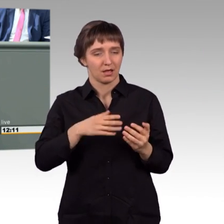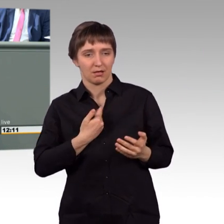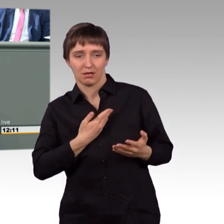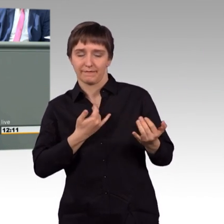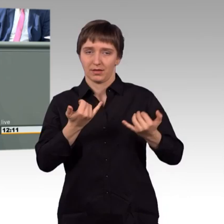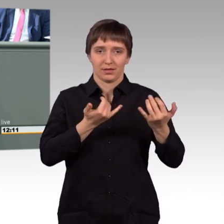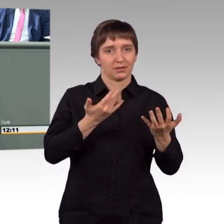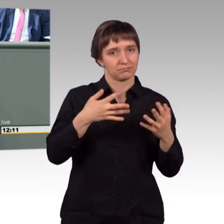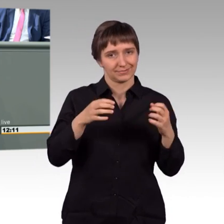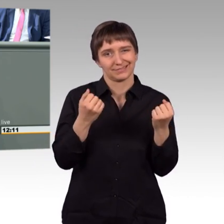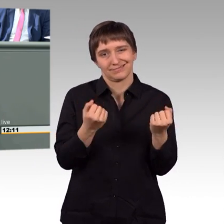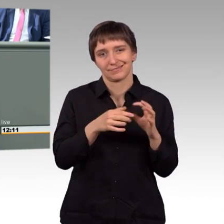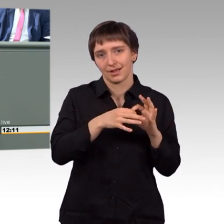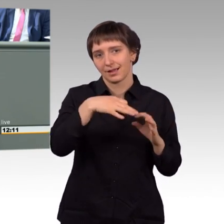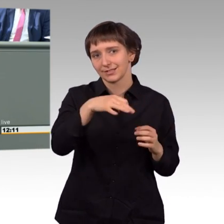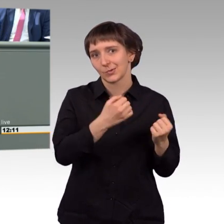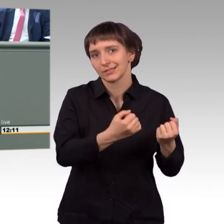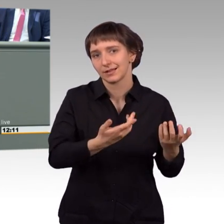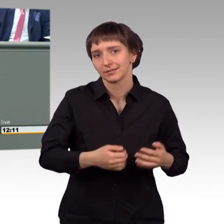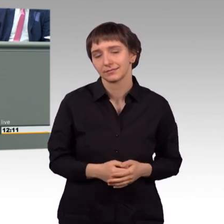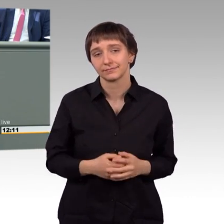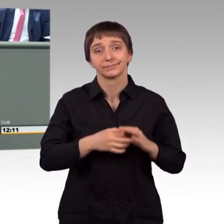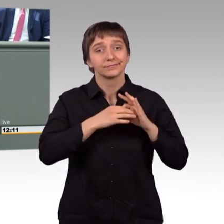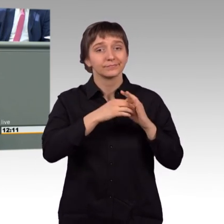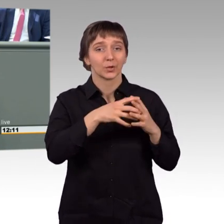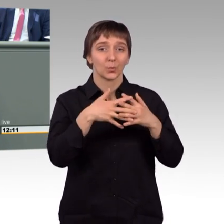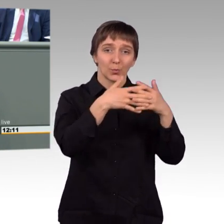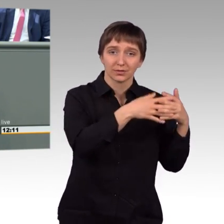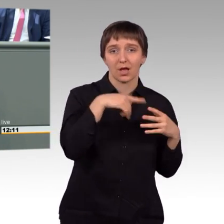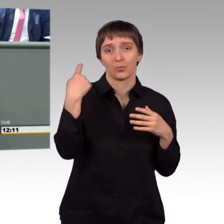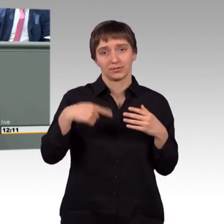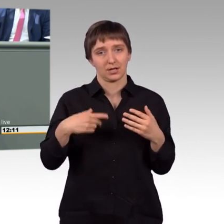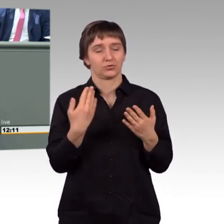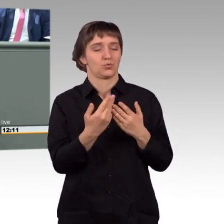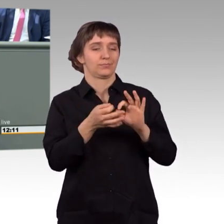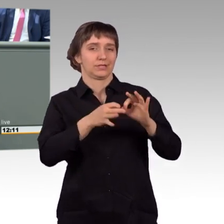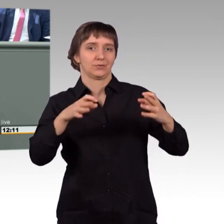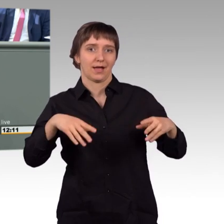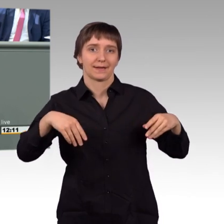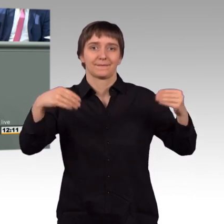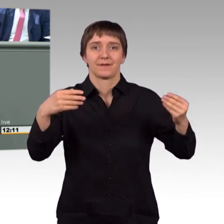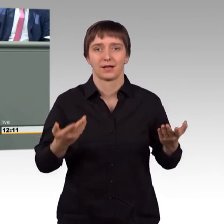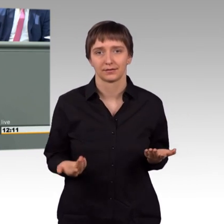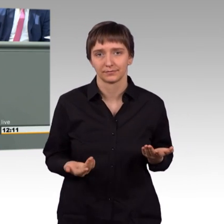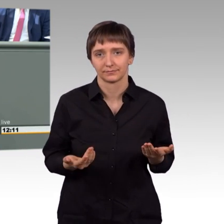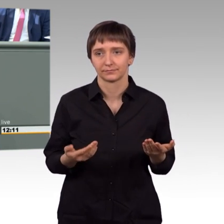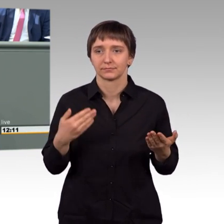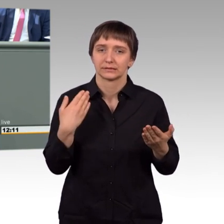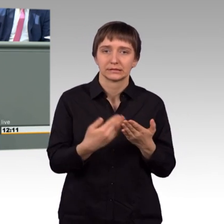Und das beginnt beim Verhältnis USA-Russland. Da nehme ich überhaupt keine Wertung vor, wer hier wem näher steht, sondern es geht darum,